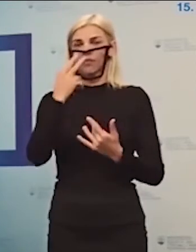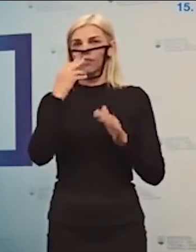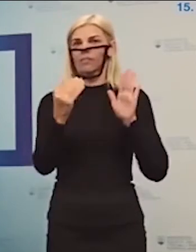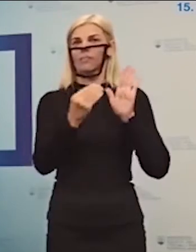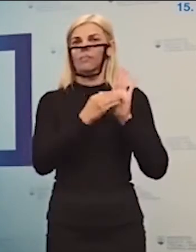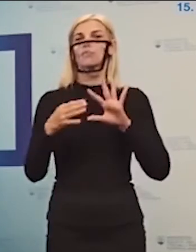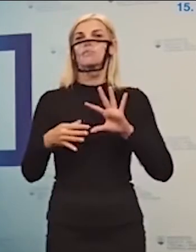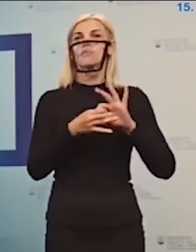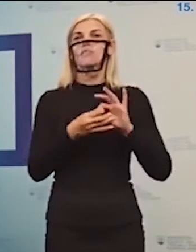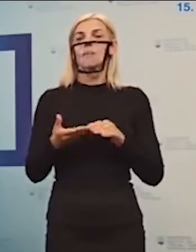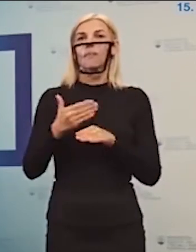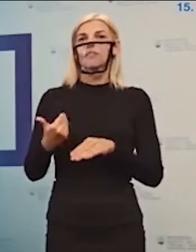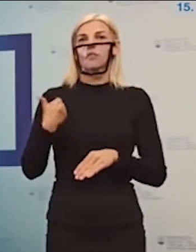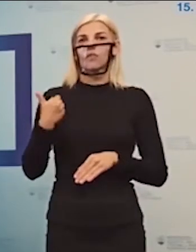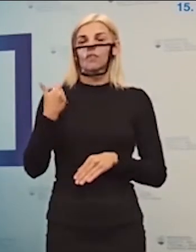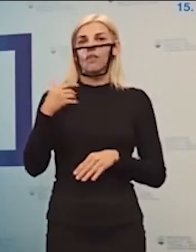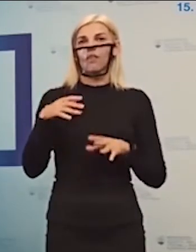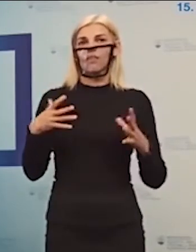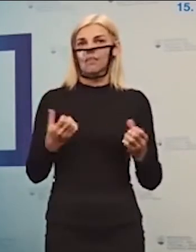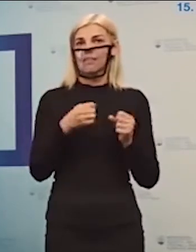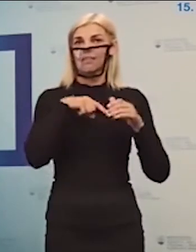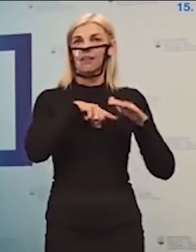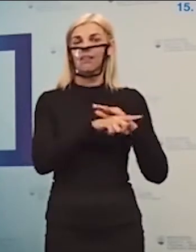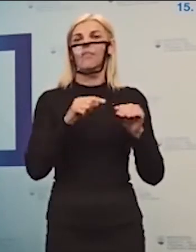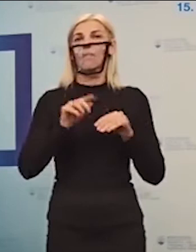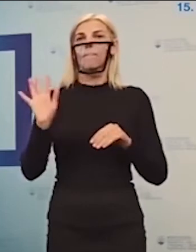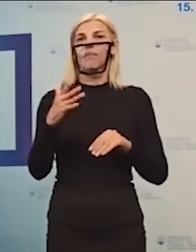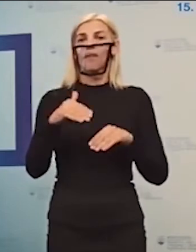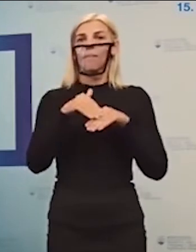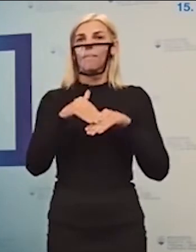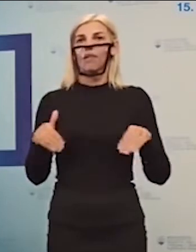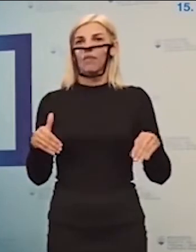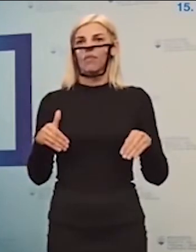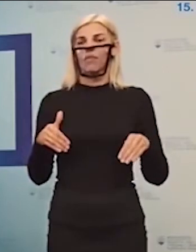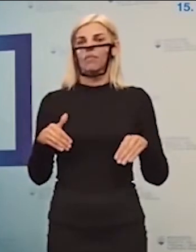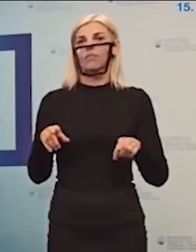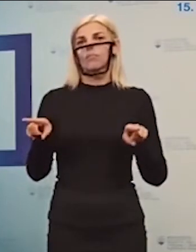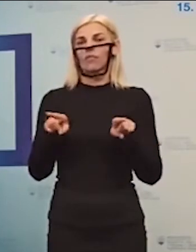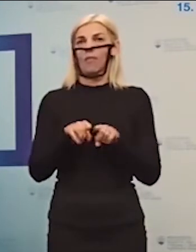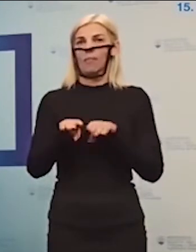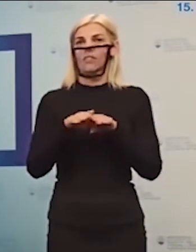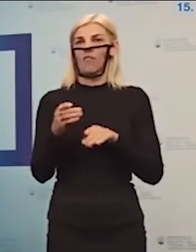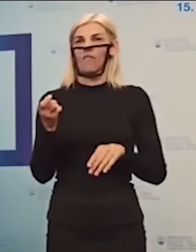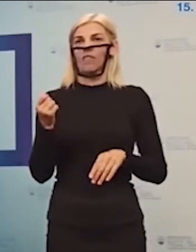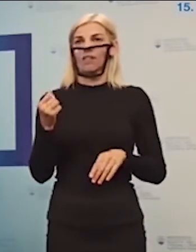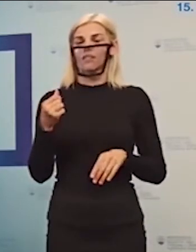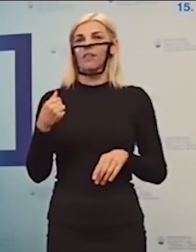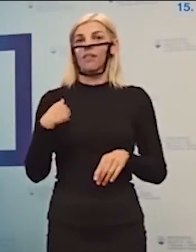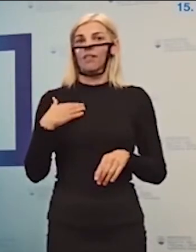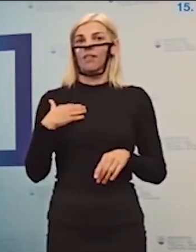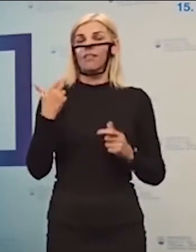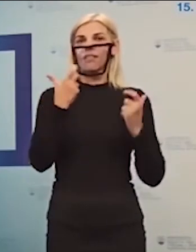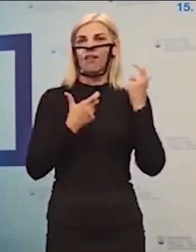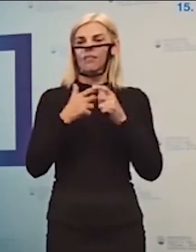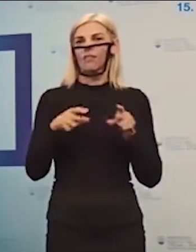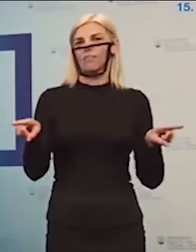predprimárneho vzdelávania. To je tých 15 miliónov, kde sme argumentovali aj ministerstvo financí. Ja som veľmi rád, že sa stotošnili s tým názorom,